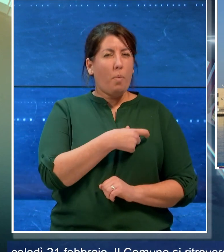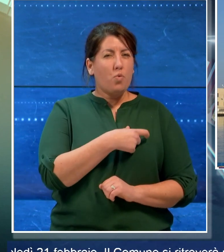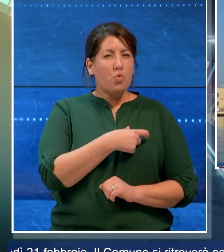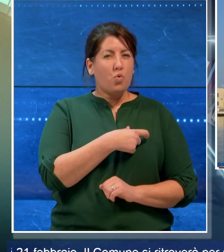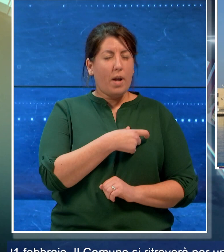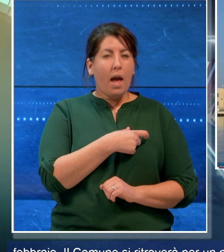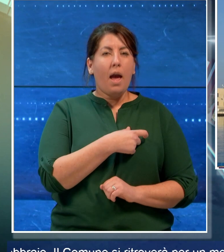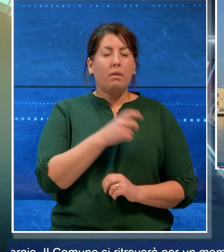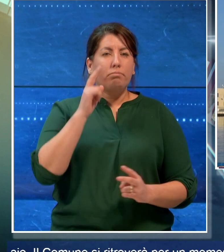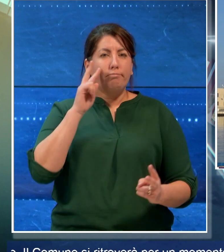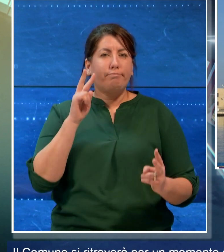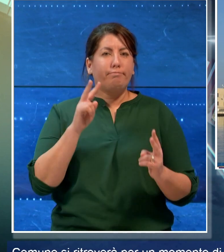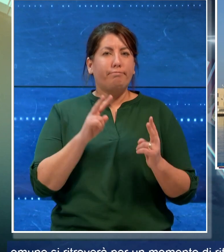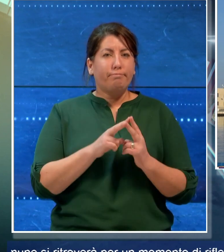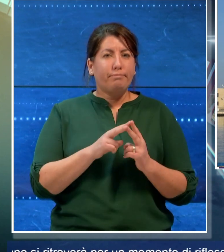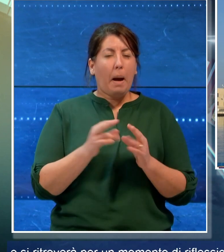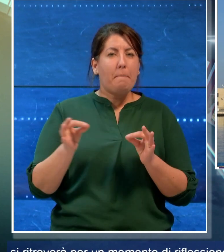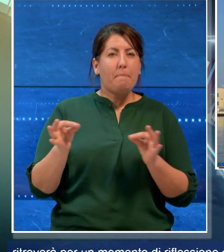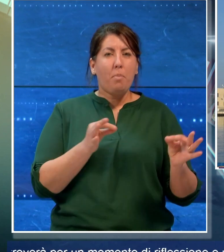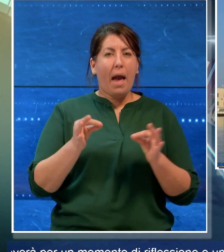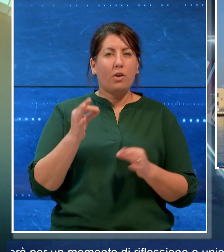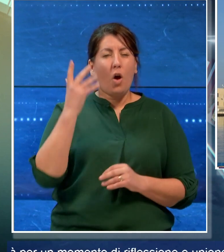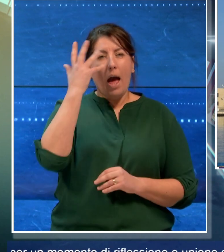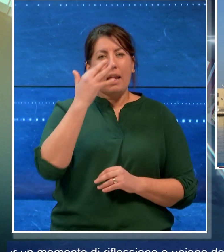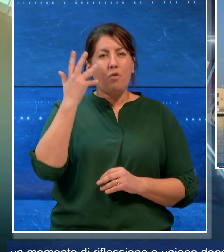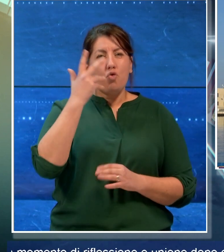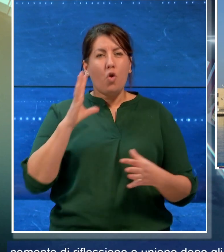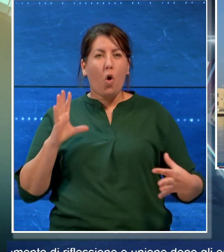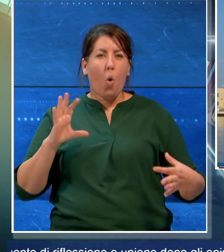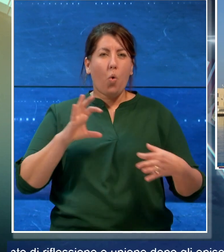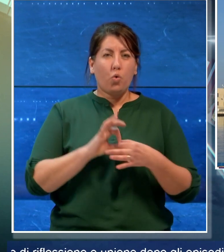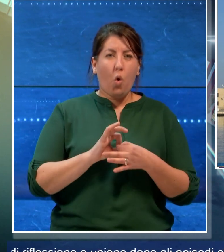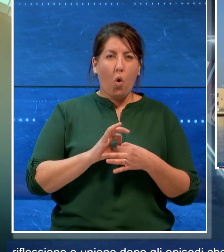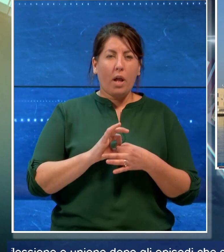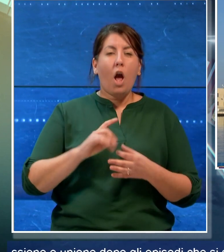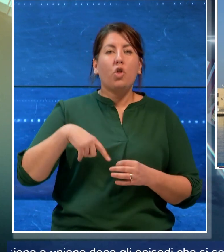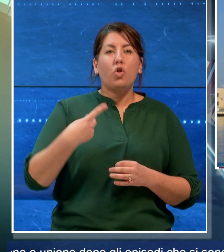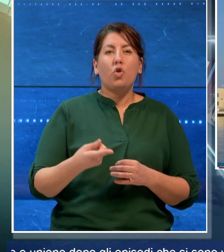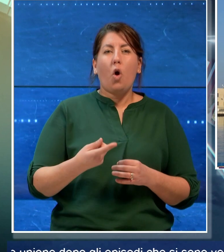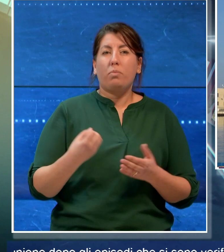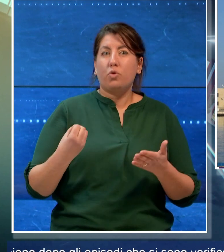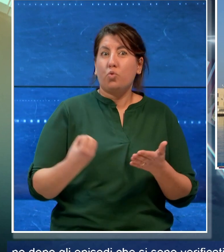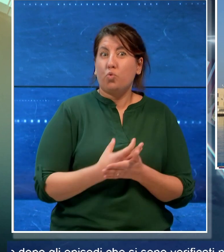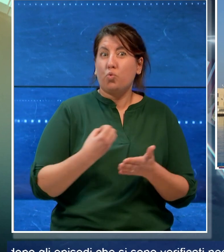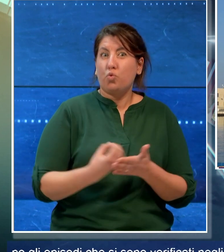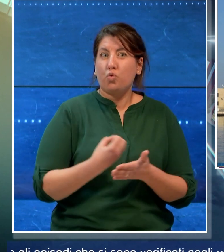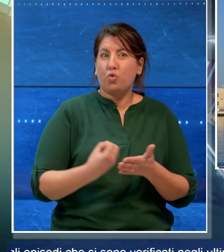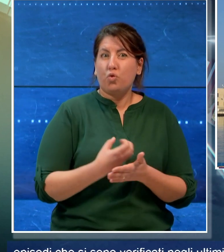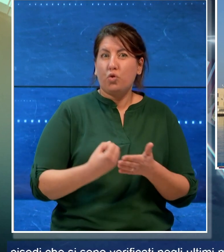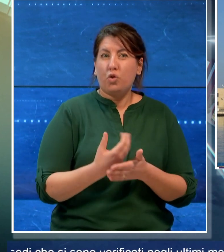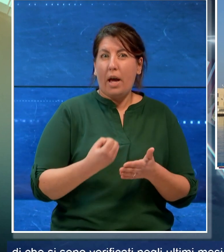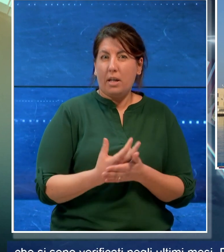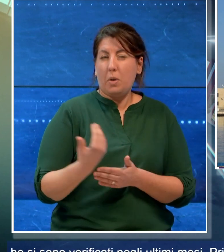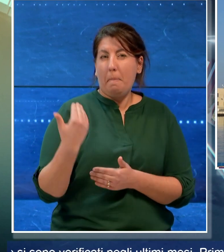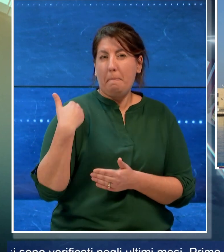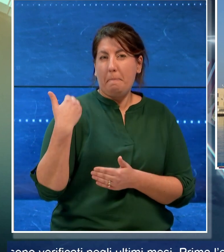per un momento di riflessione e unione dopo gli episodi che si sono verificati